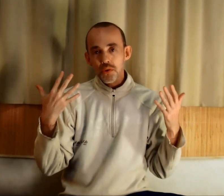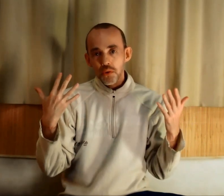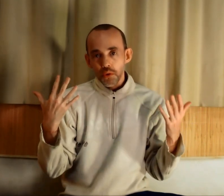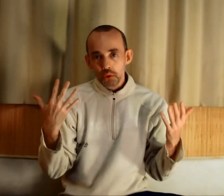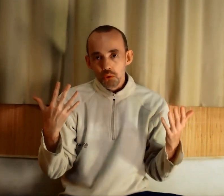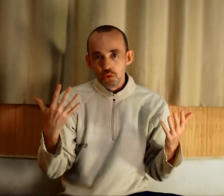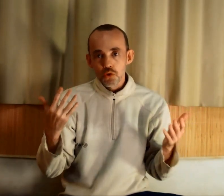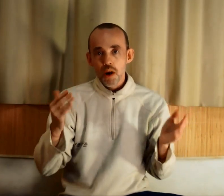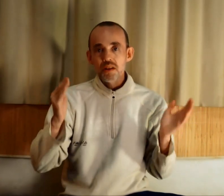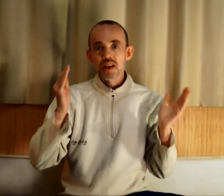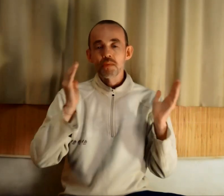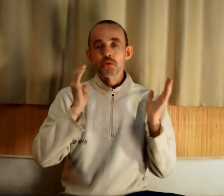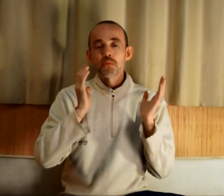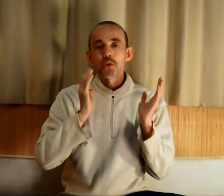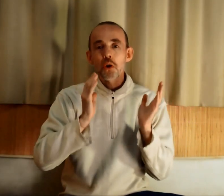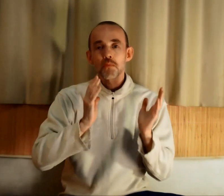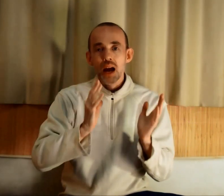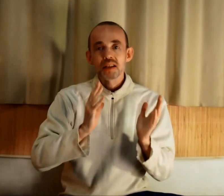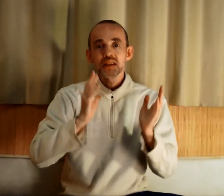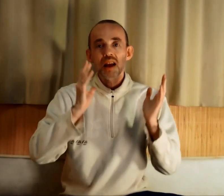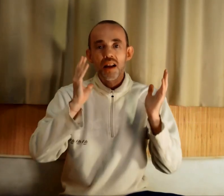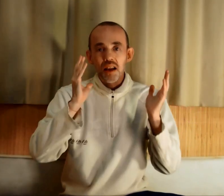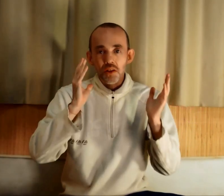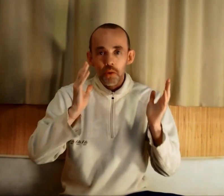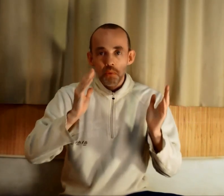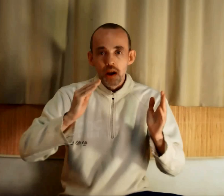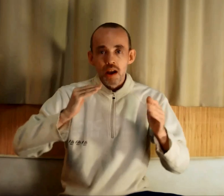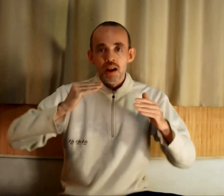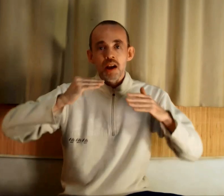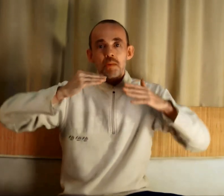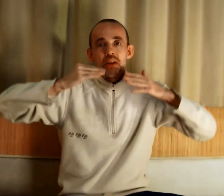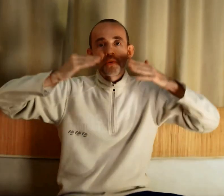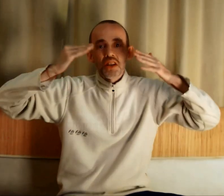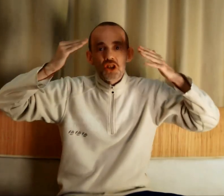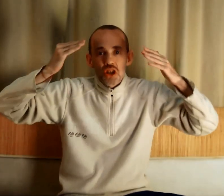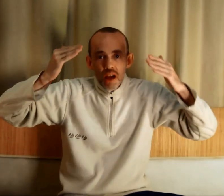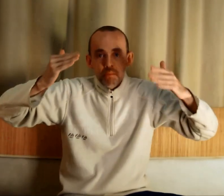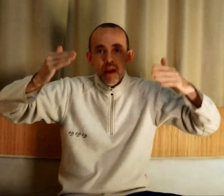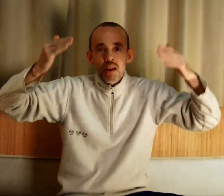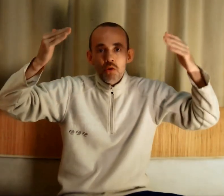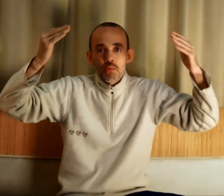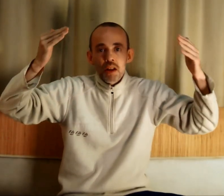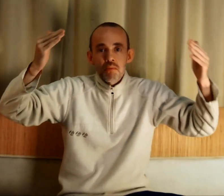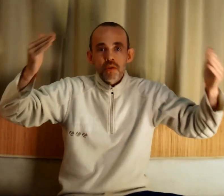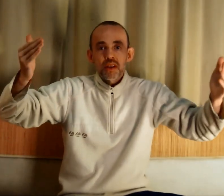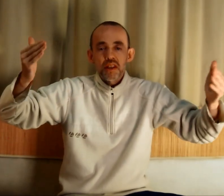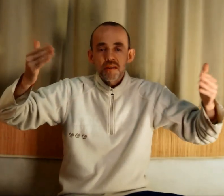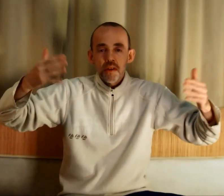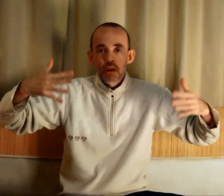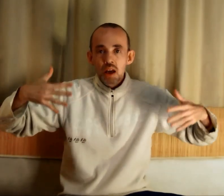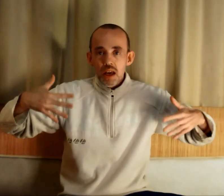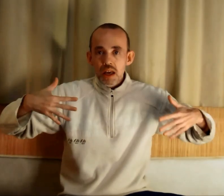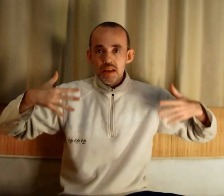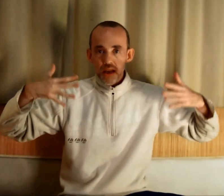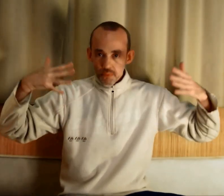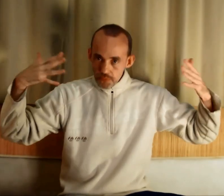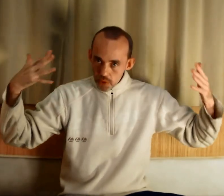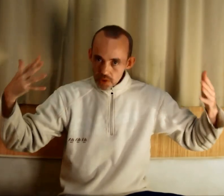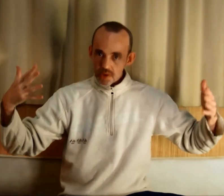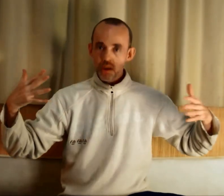de joie, des expériences de bonheur partiel et temporaire, mais ce n'est jamais complètement satisfaisant. Et c'est à force